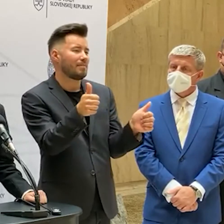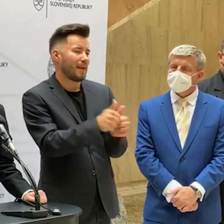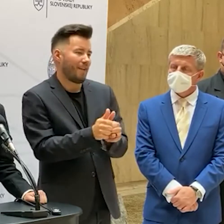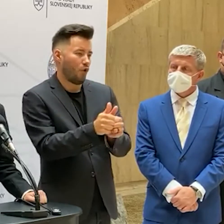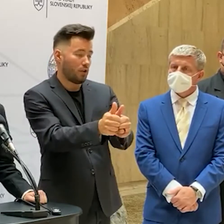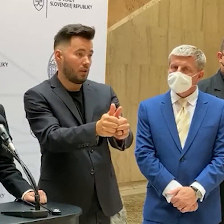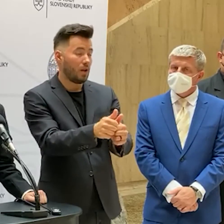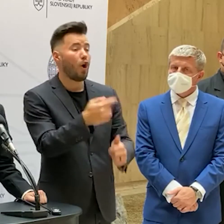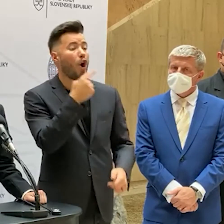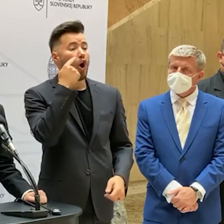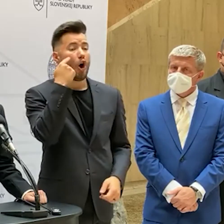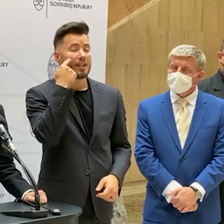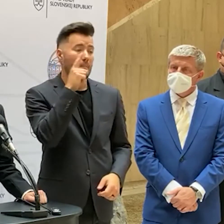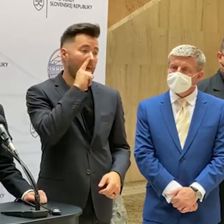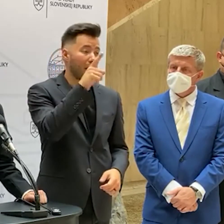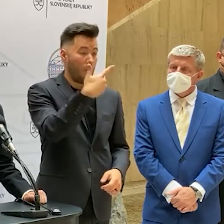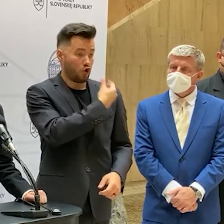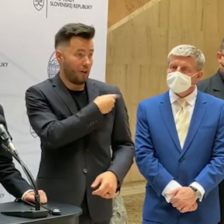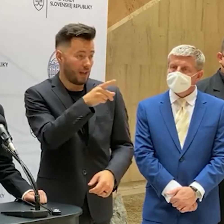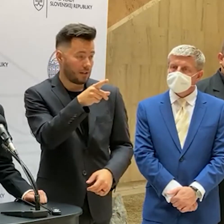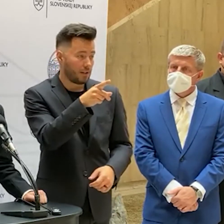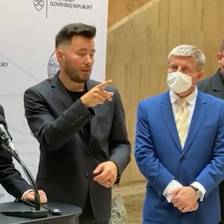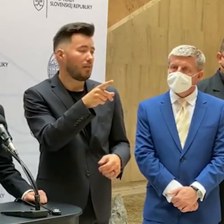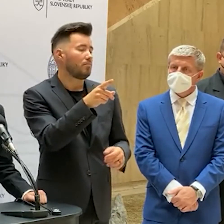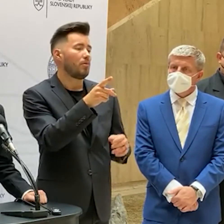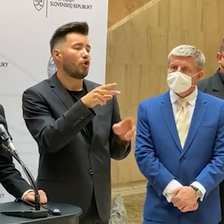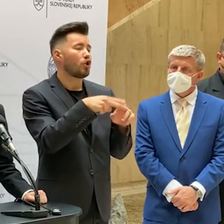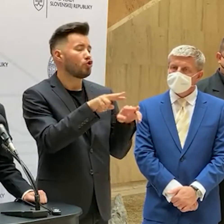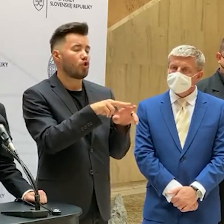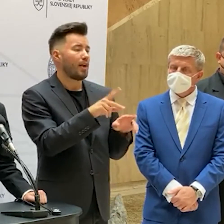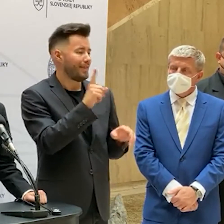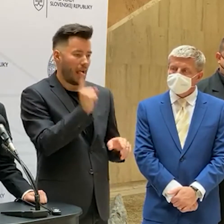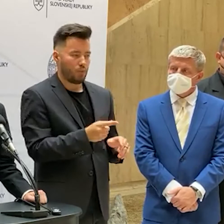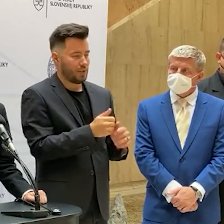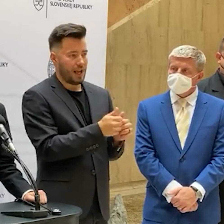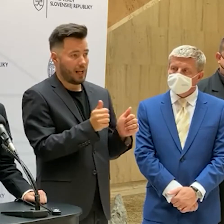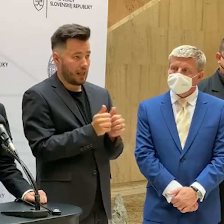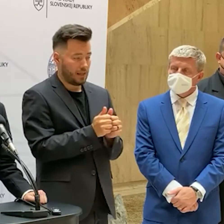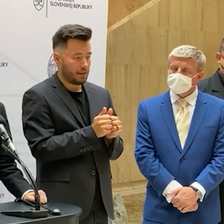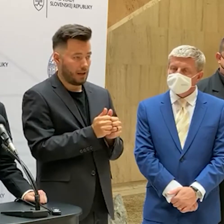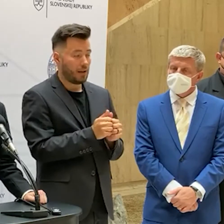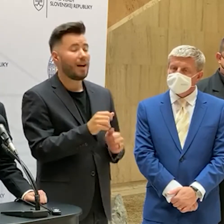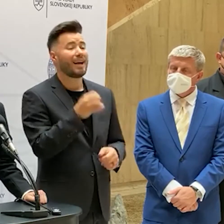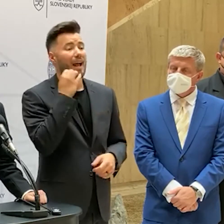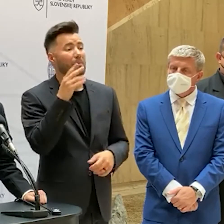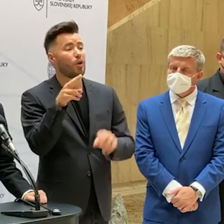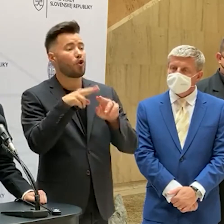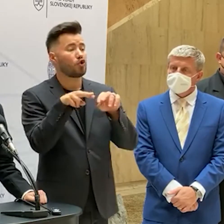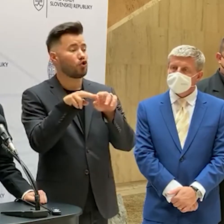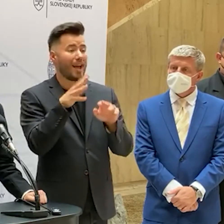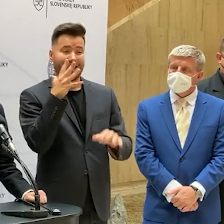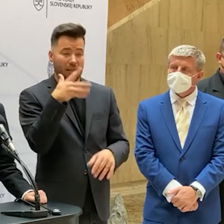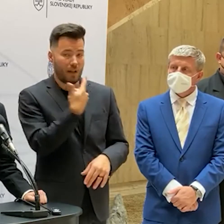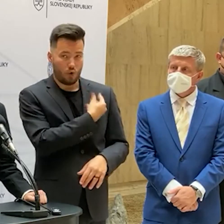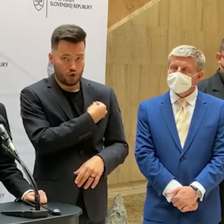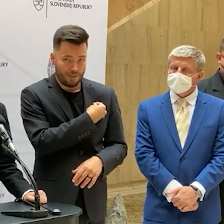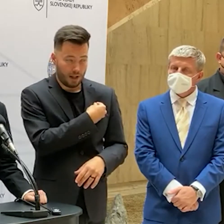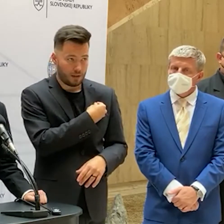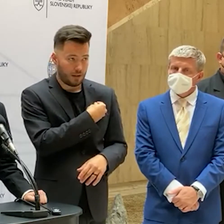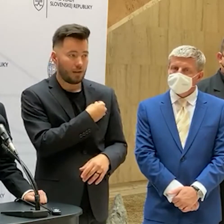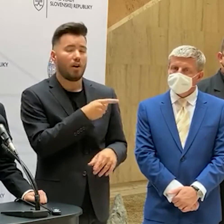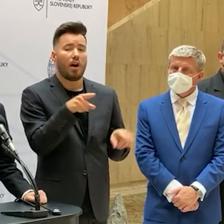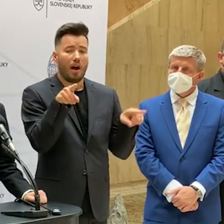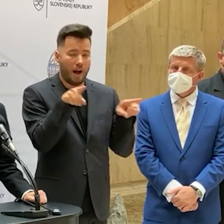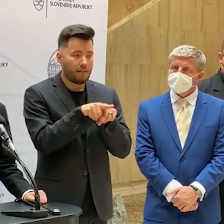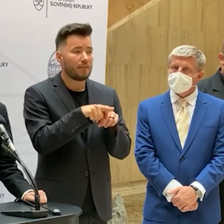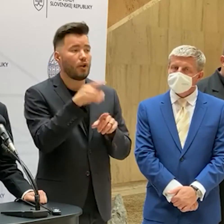tak nepotrebujú vstúpiť do peďovej karantény. Ak prichádzajú so nezaočkovanými rodičmi alebo s prevádzajúcou osobou, tak majú